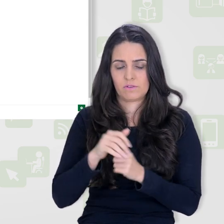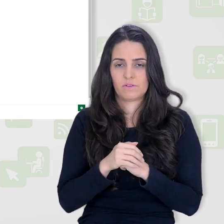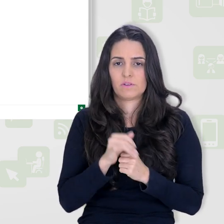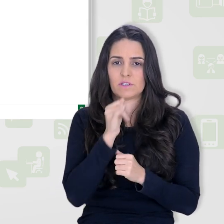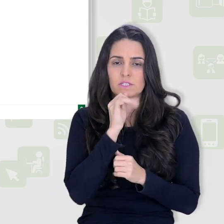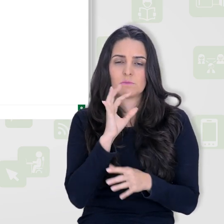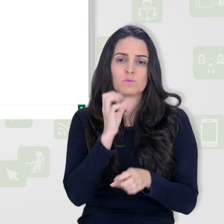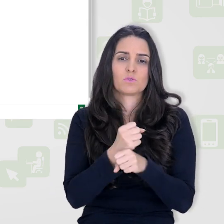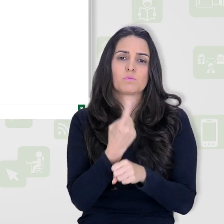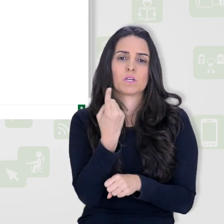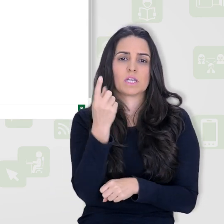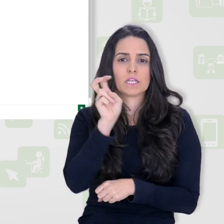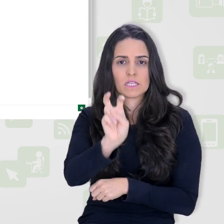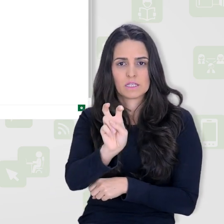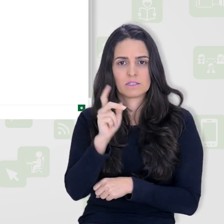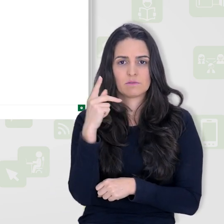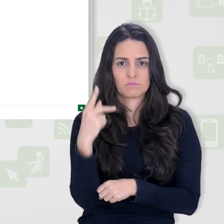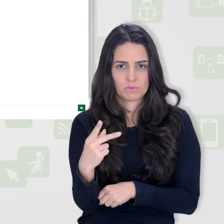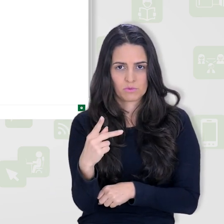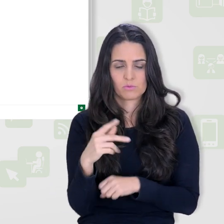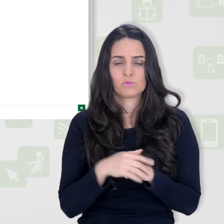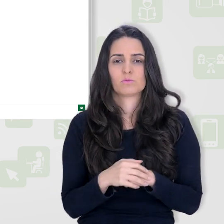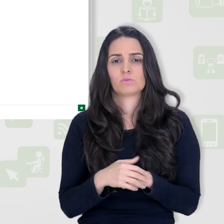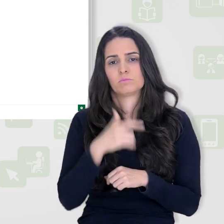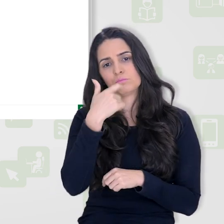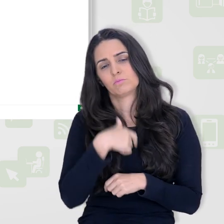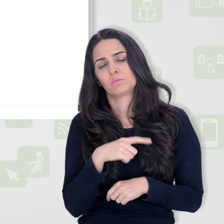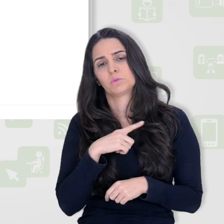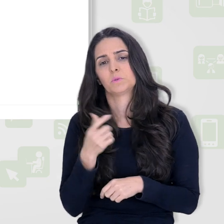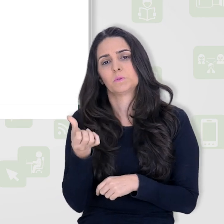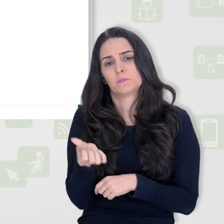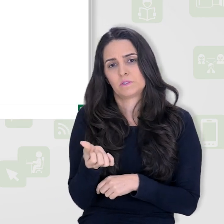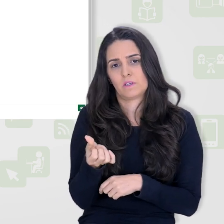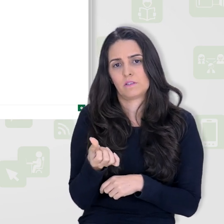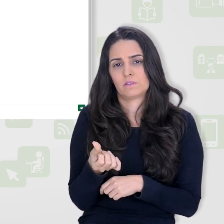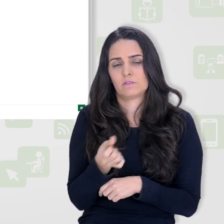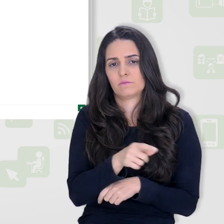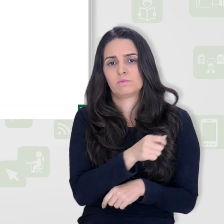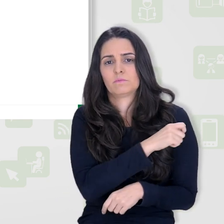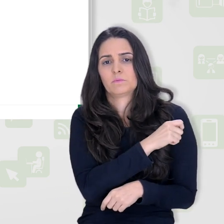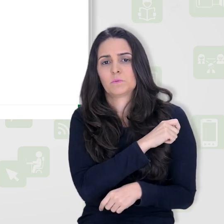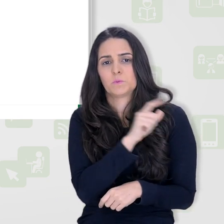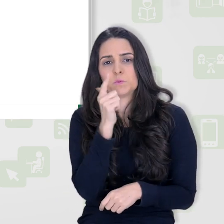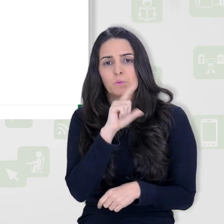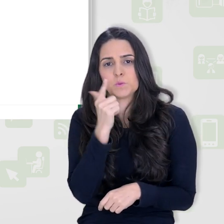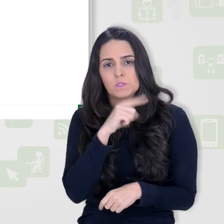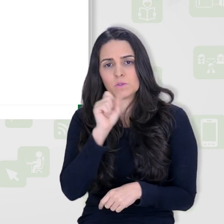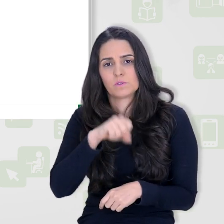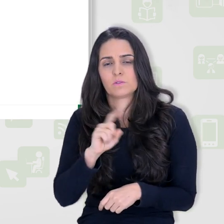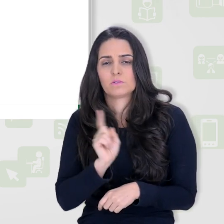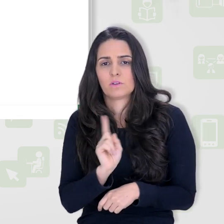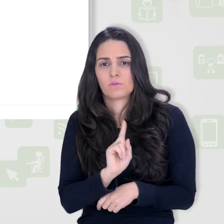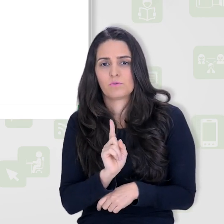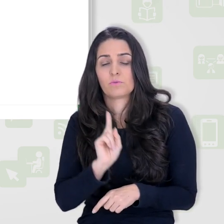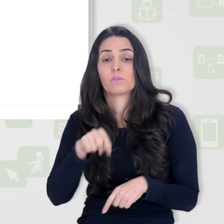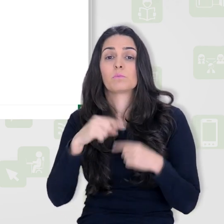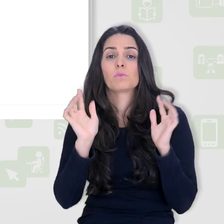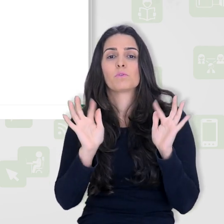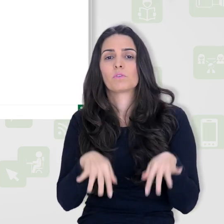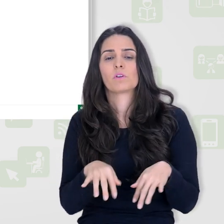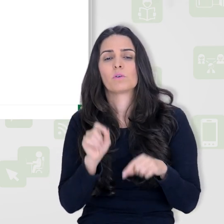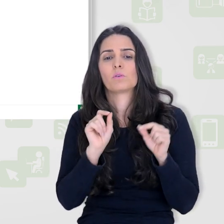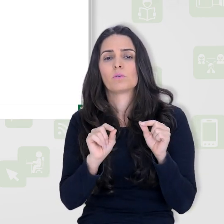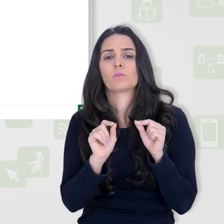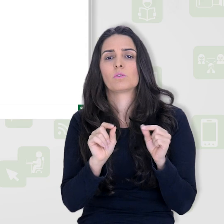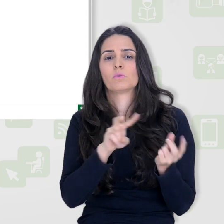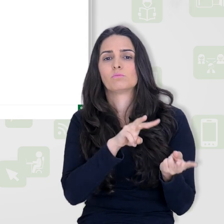tarefa aqui vale 15 pontos, tecnicamente tem os 6 pontos, considerando se o aluno atendeu todos os critérios, no